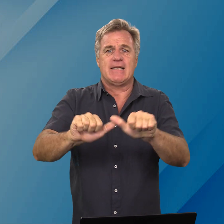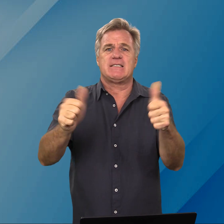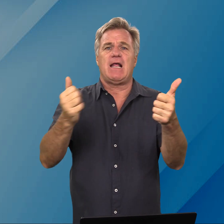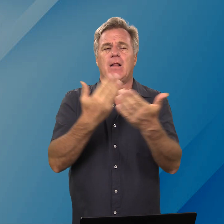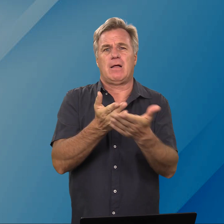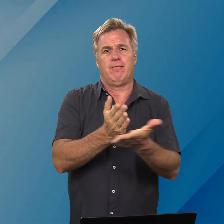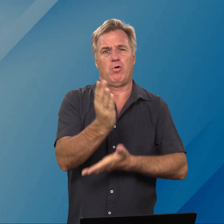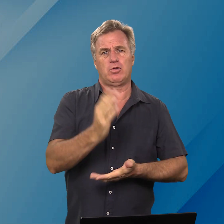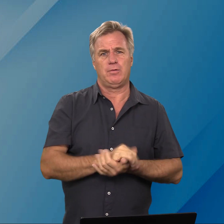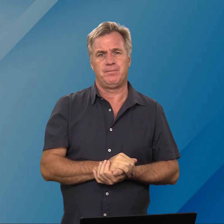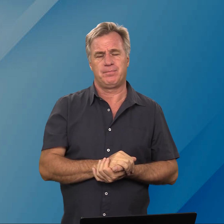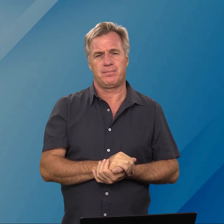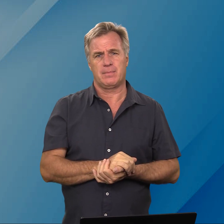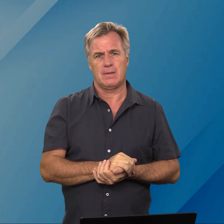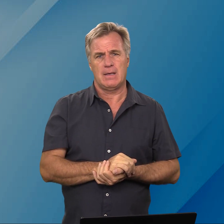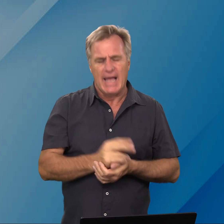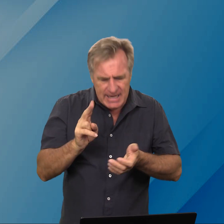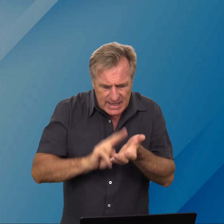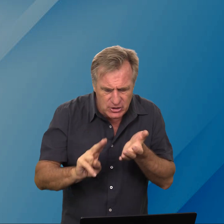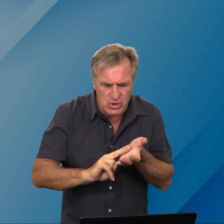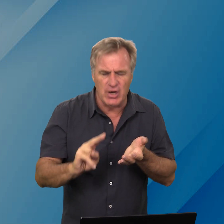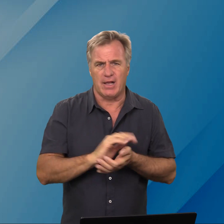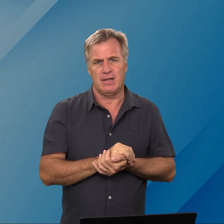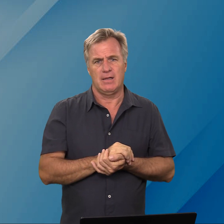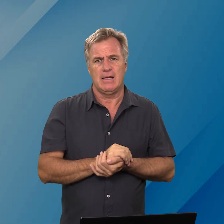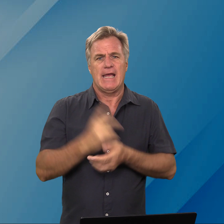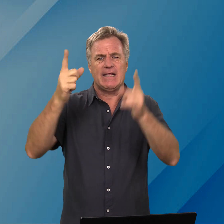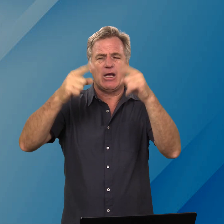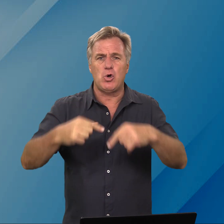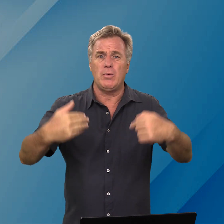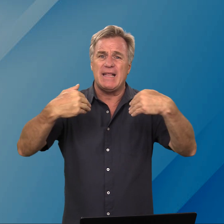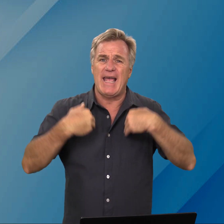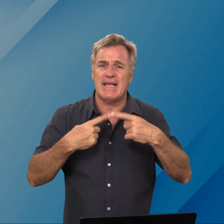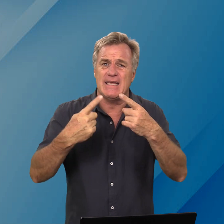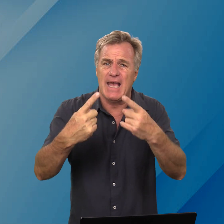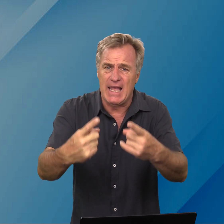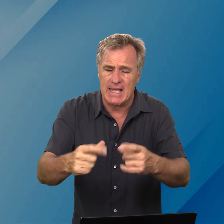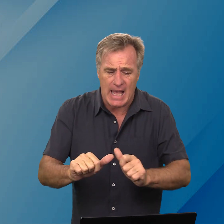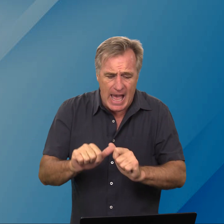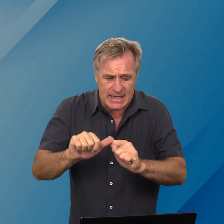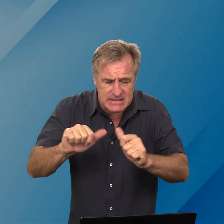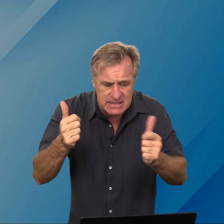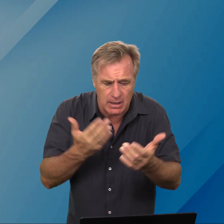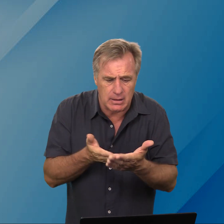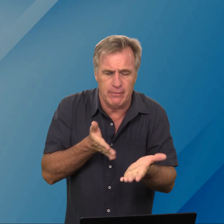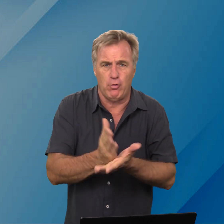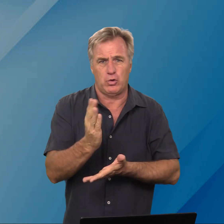herstel kan word En natuurlijk het hy gekom dat ek en jy herstel kan word